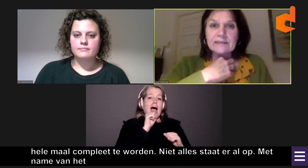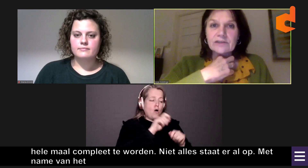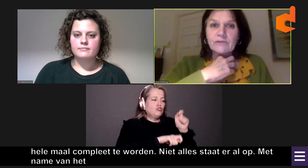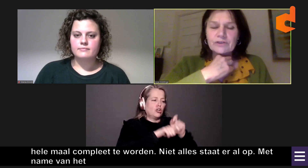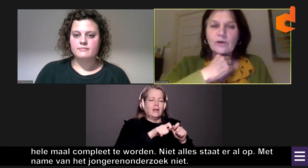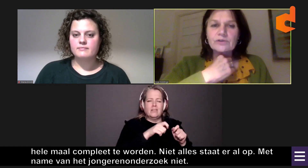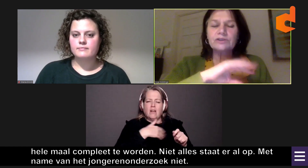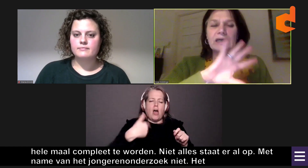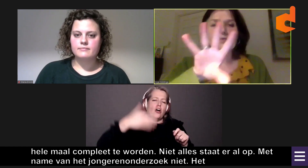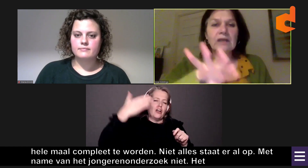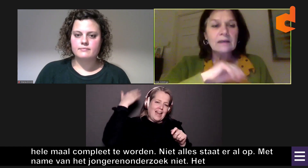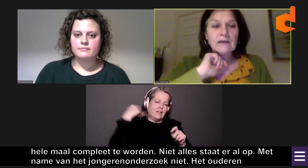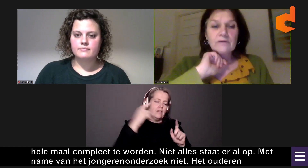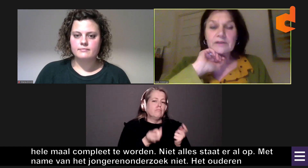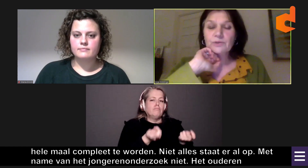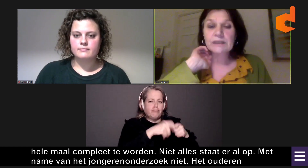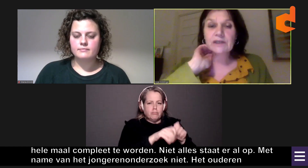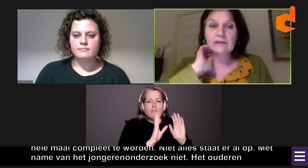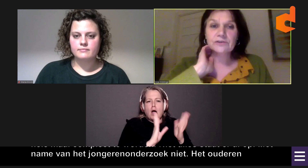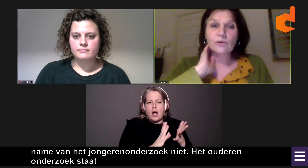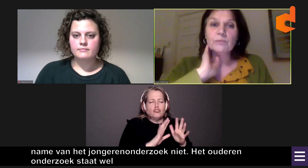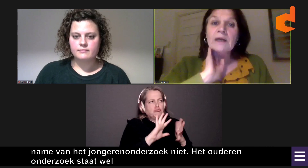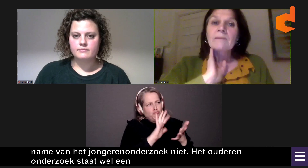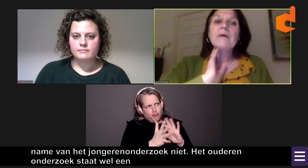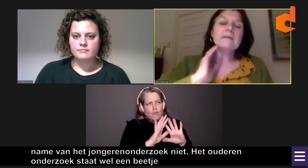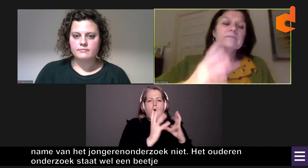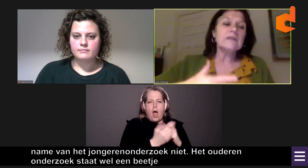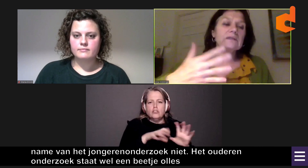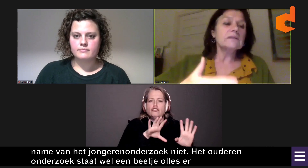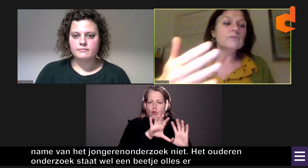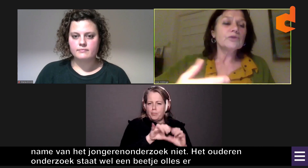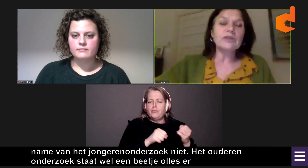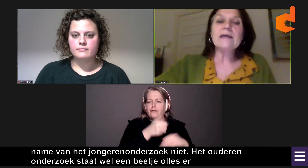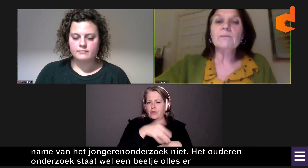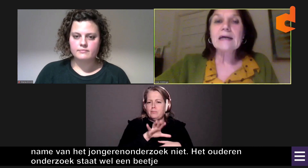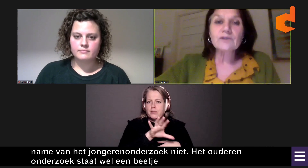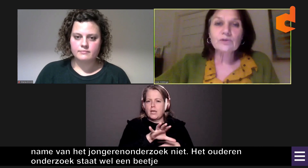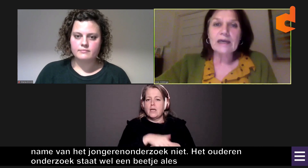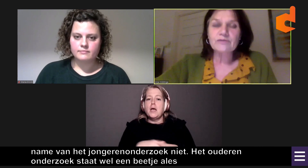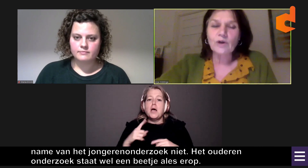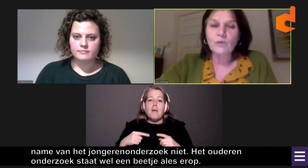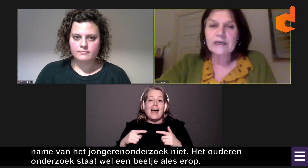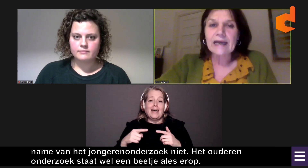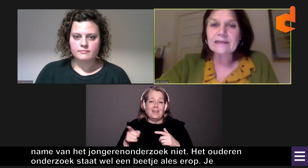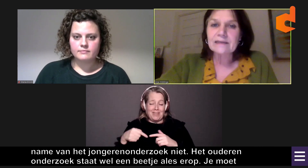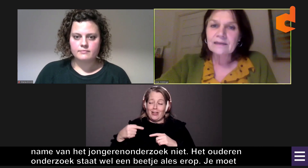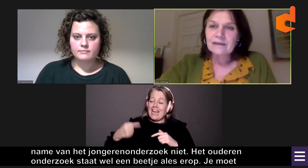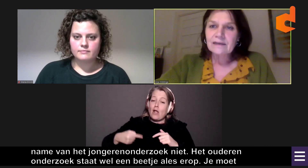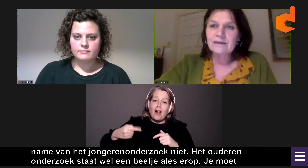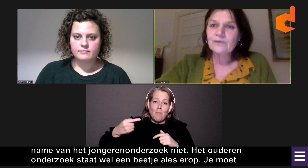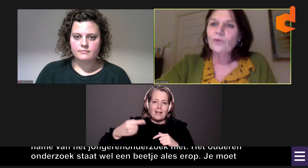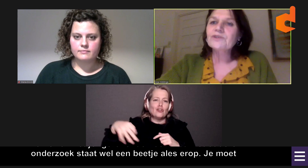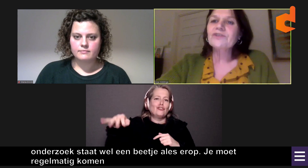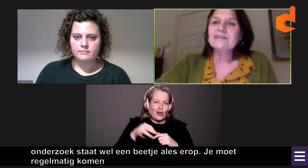langer geleden is afgesloten, staat wel zo'n beetje alles erop. Maar je moet dus regelmatig nog even komen kijken,